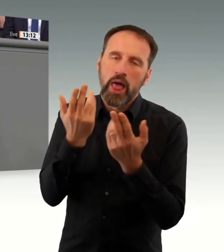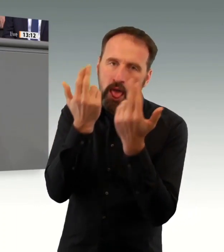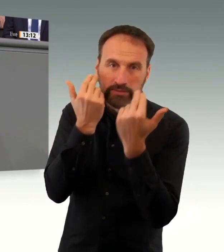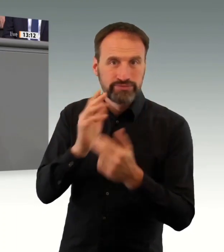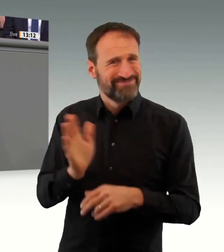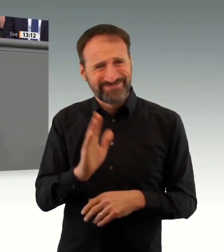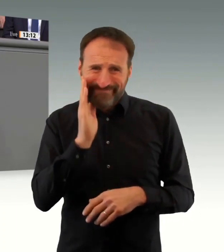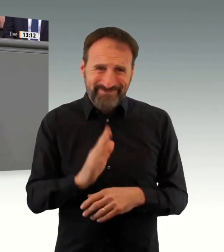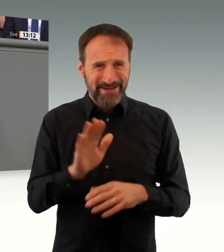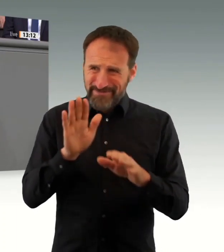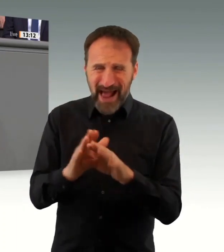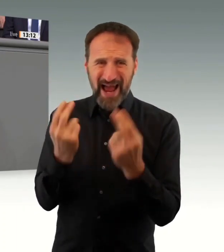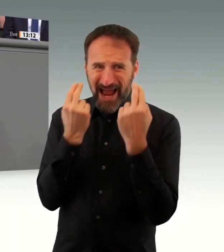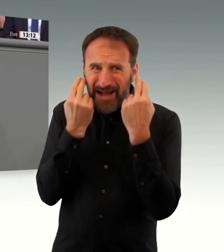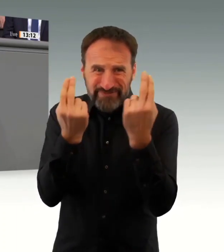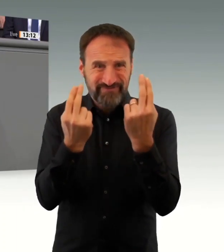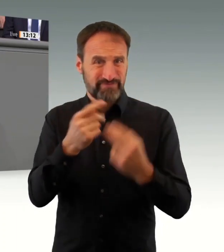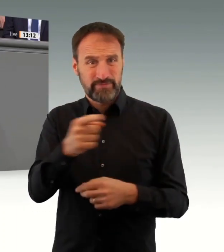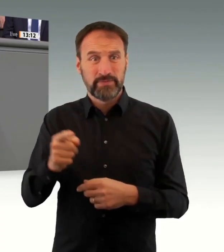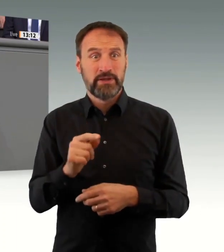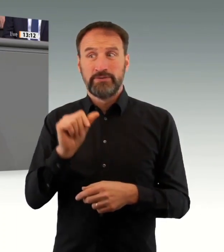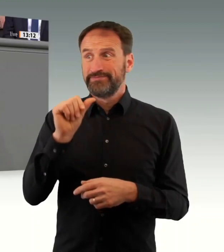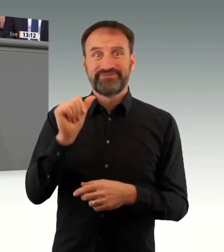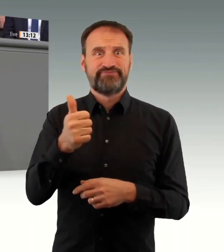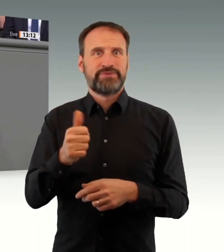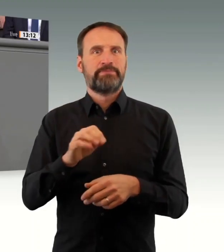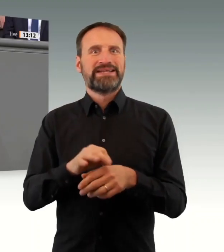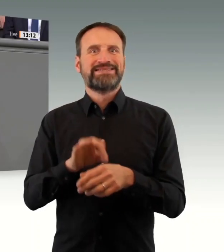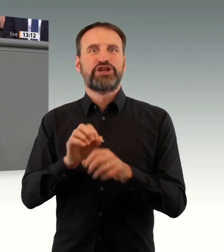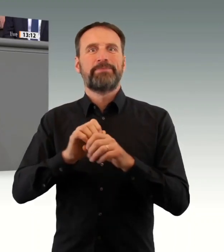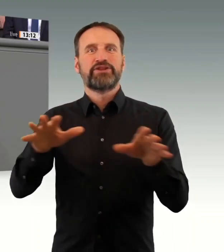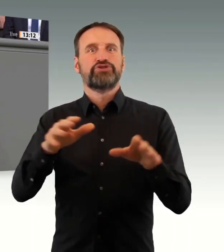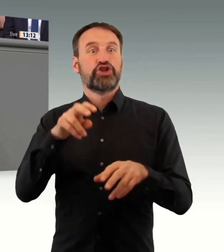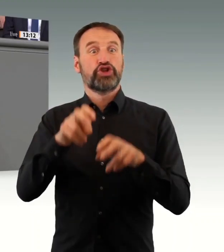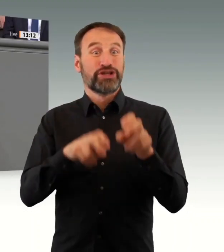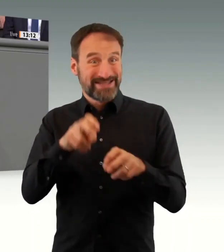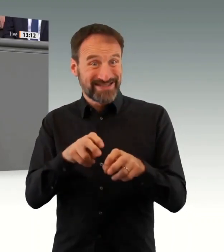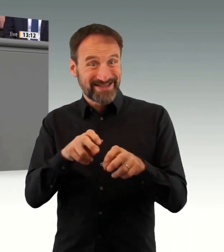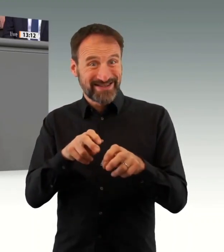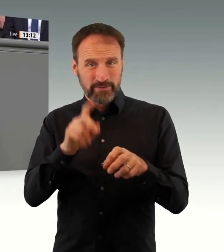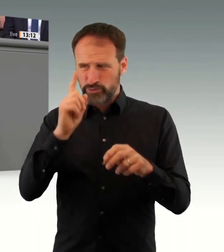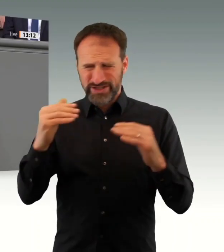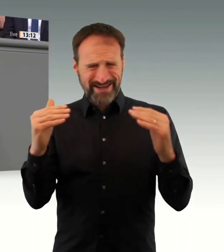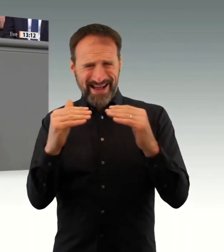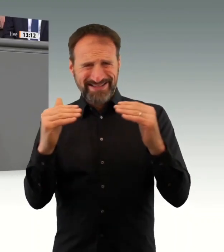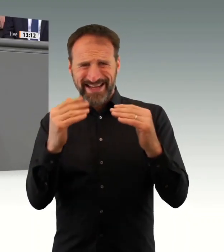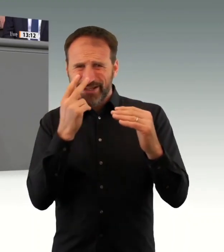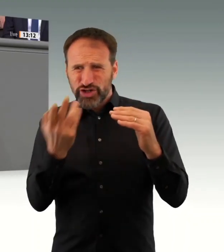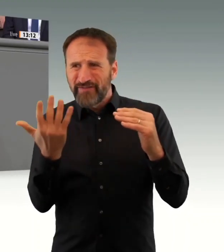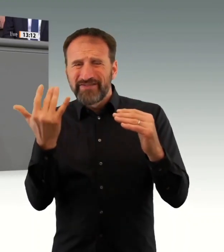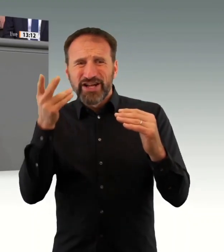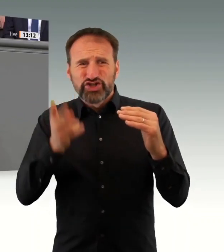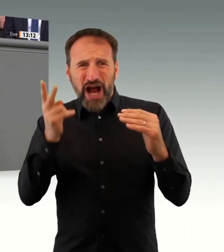Todesfälle, insbesondere unter Kindern und Jugendlichen, werden sich die Mitglieder der Stiko niemals verzeihen können.